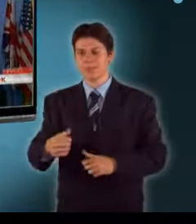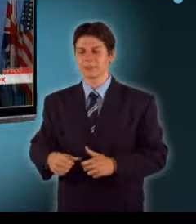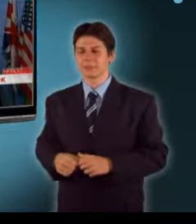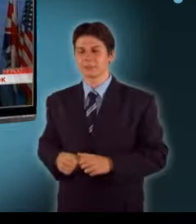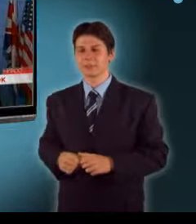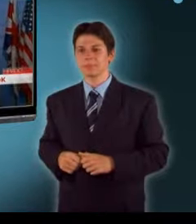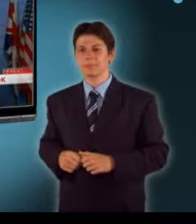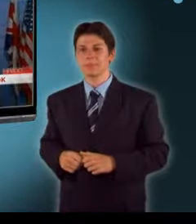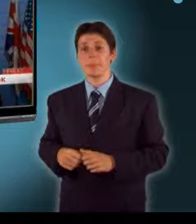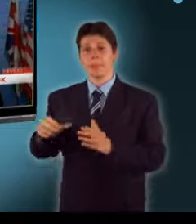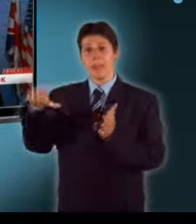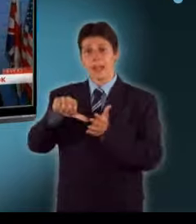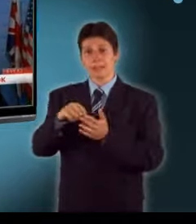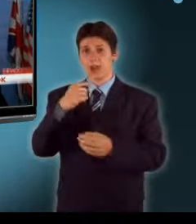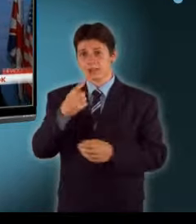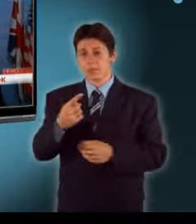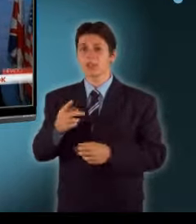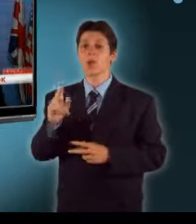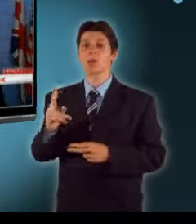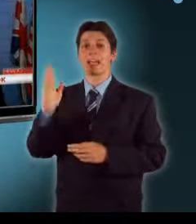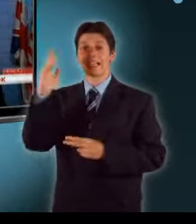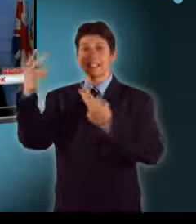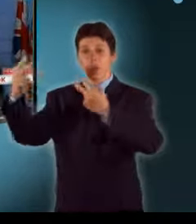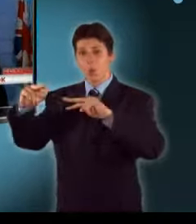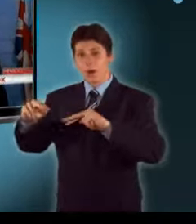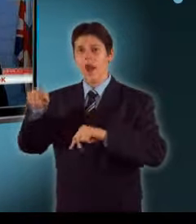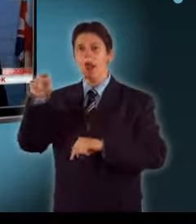gesztus észak-korea részéről pozitív folyamatok kezdete lehet.